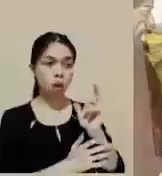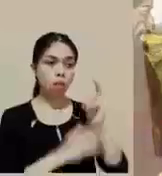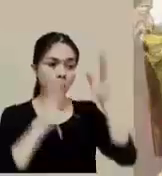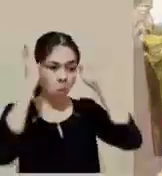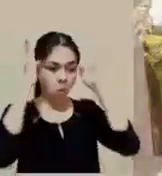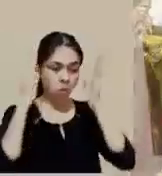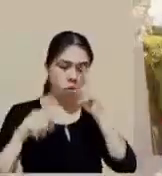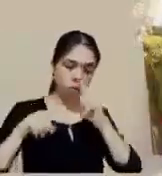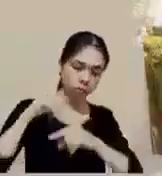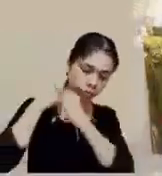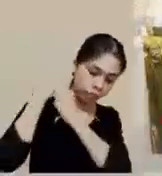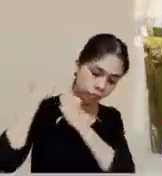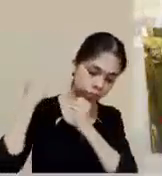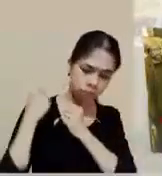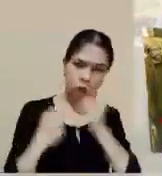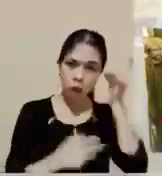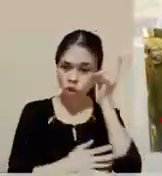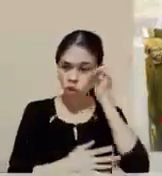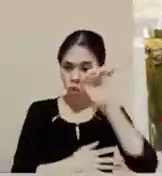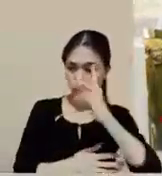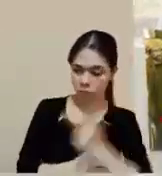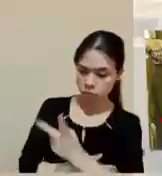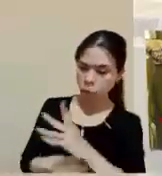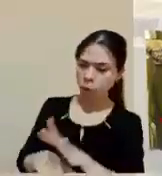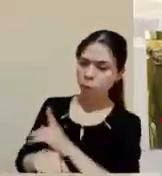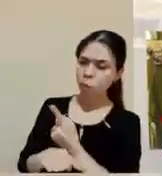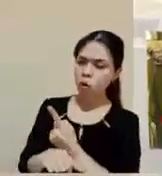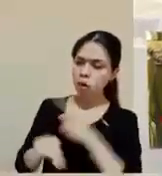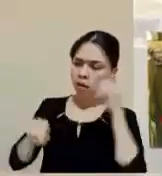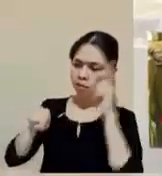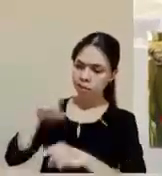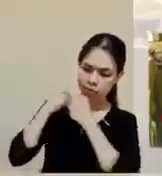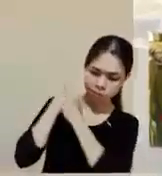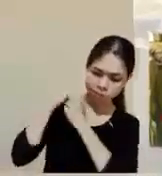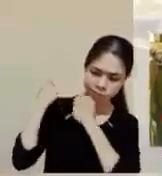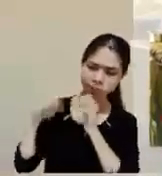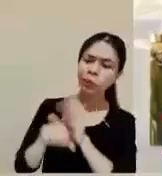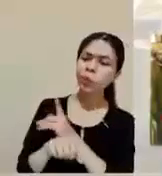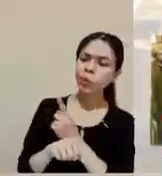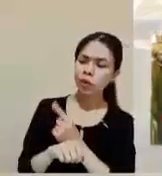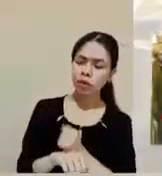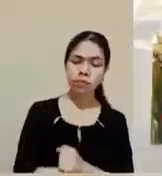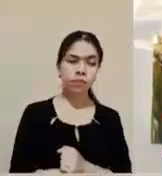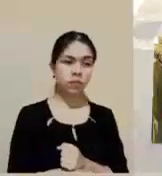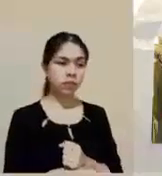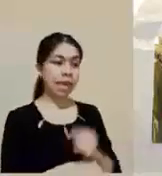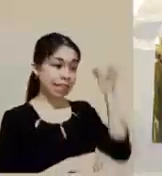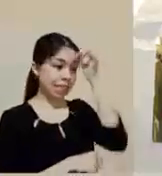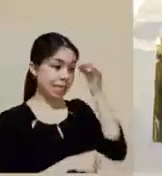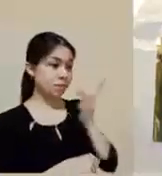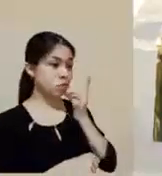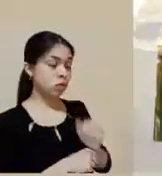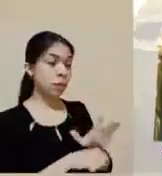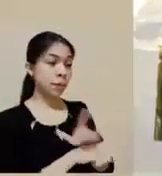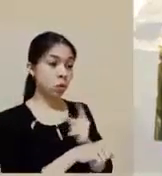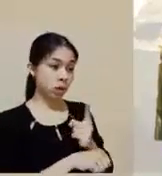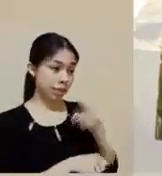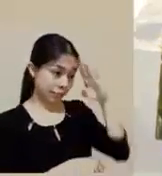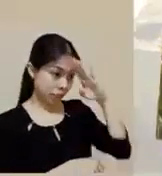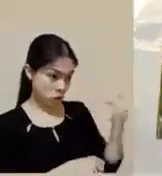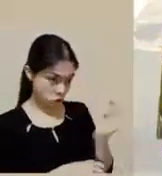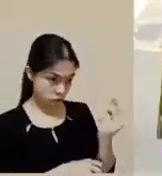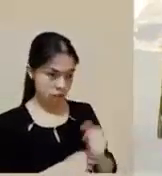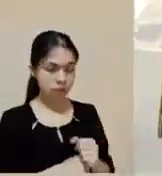Mientras desataban al burro, los dueños le preguntaron, ¿por qué lo desamarran? Ellos contestaron, el Señor lo